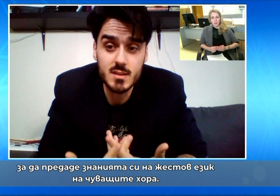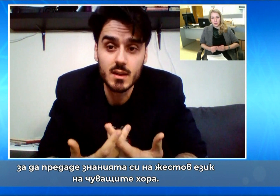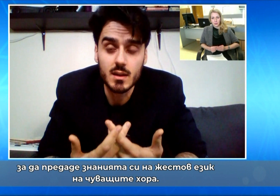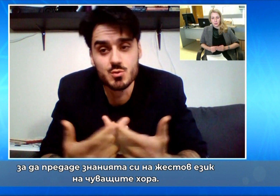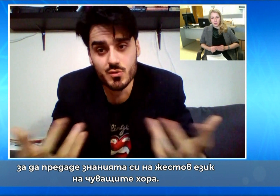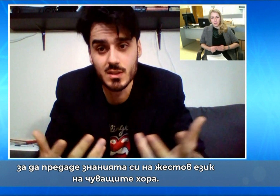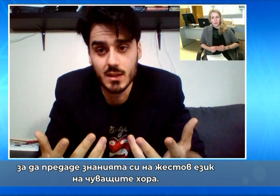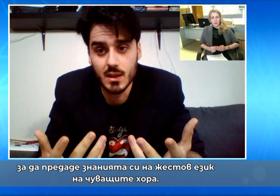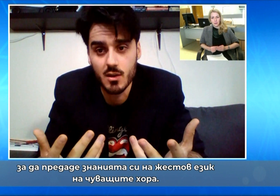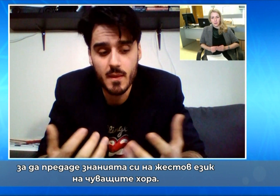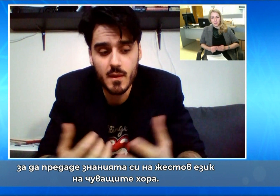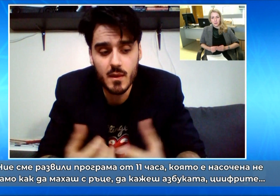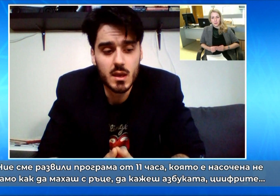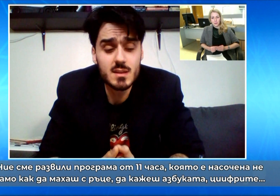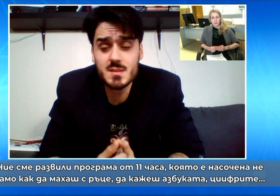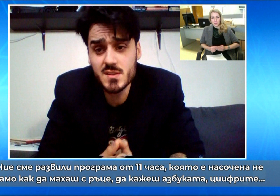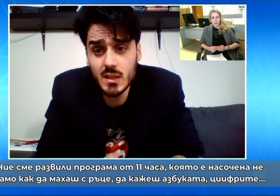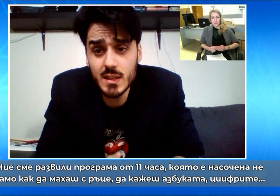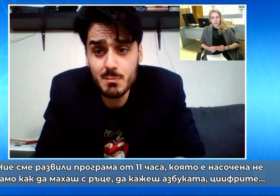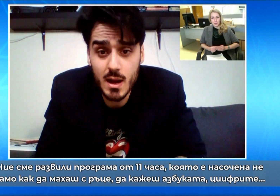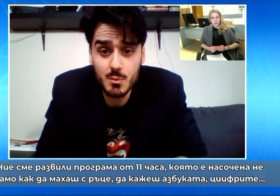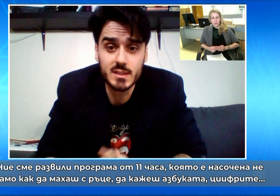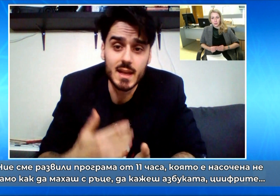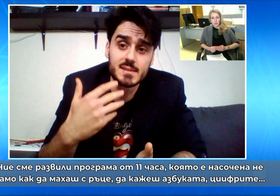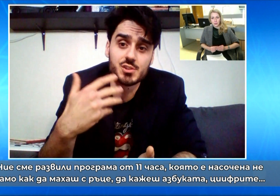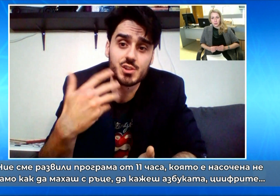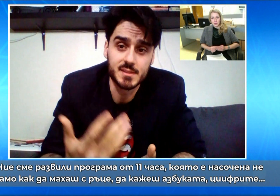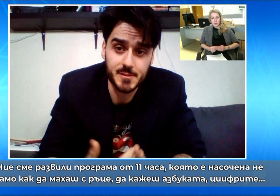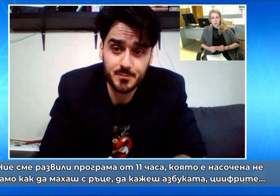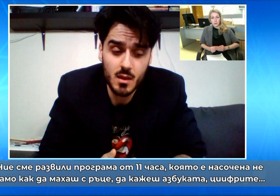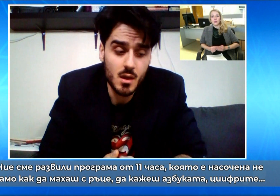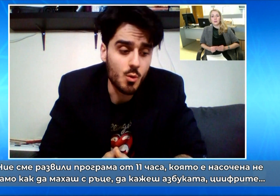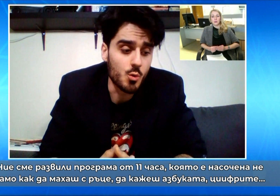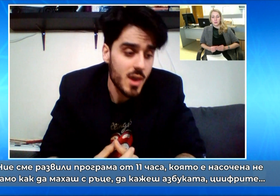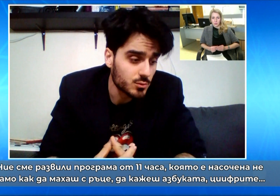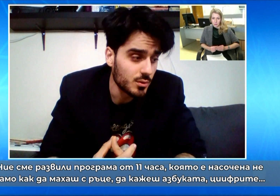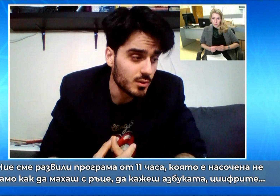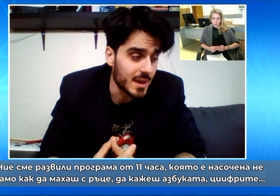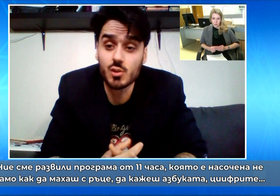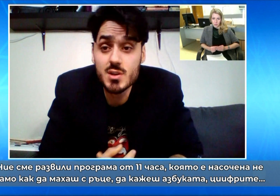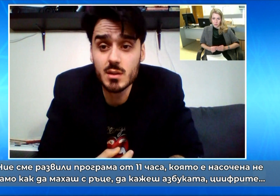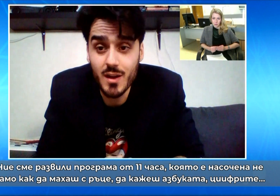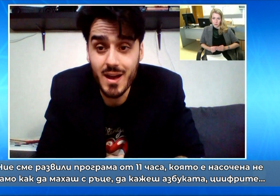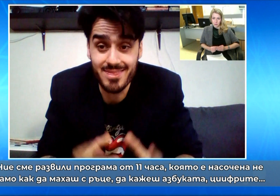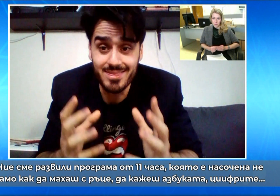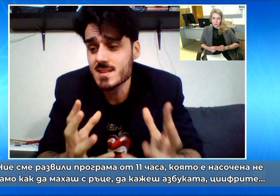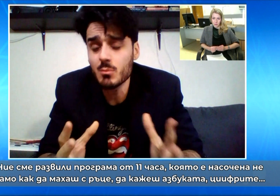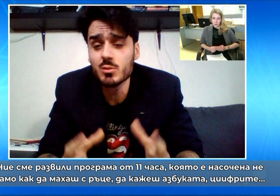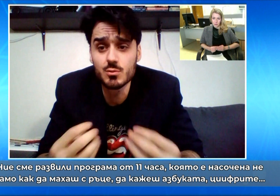към чудащите хора. И ние сме развили една програма от 11 часа, която е насочена към това не само да те научи